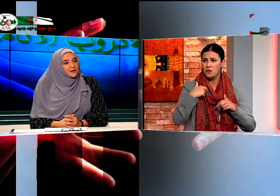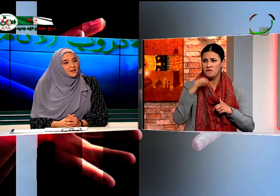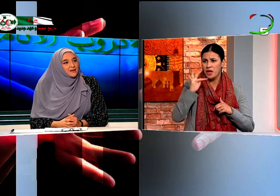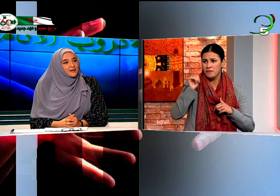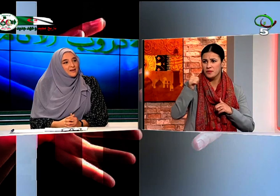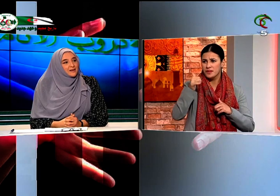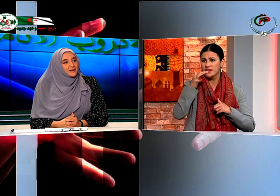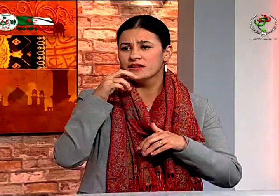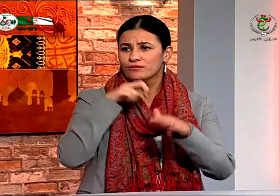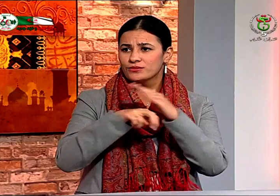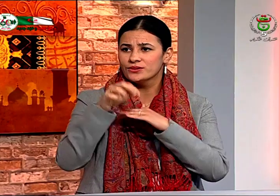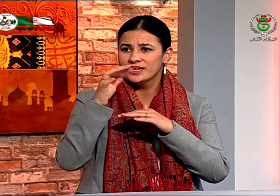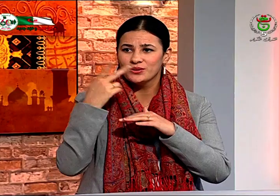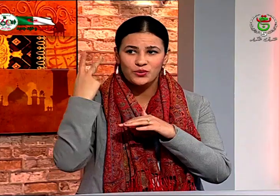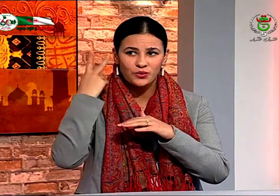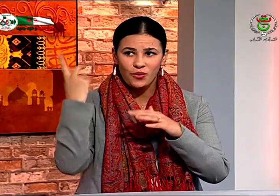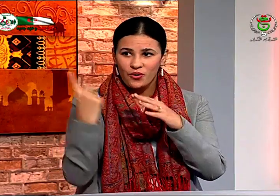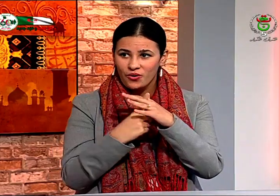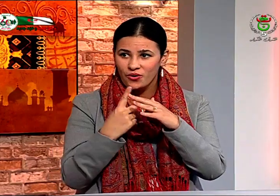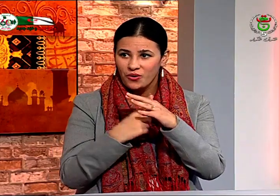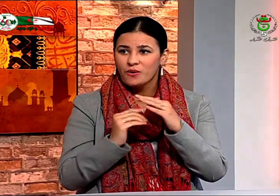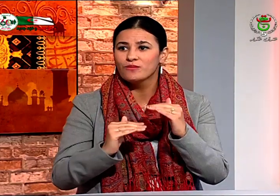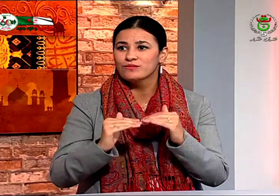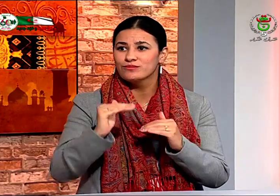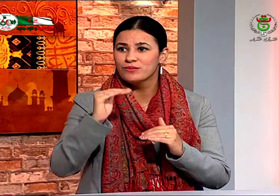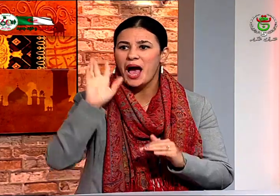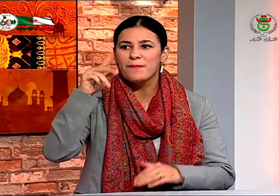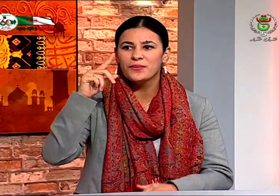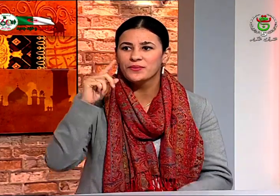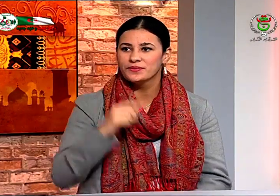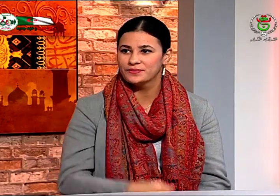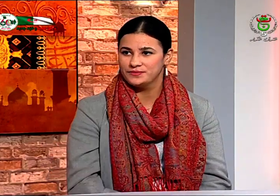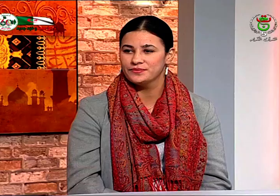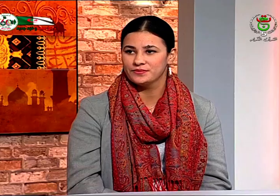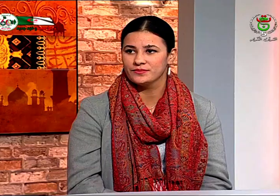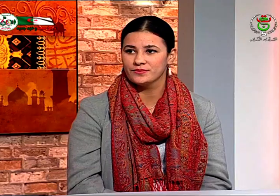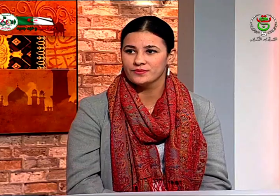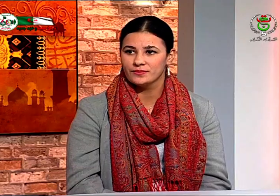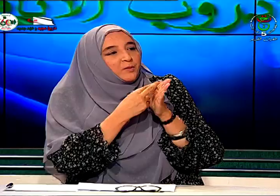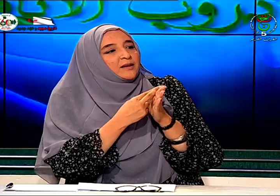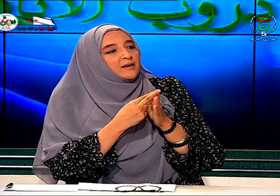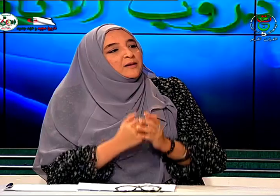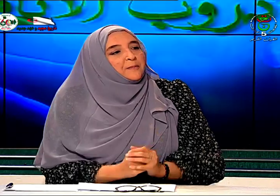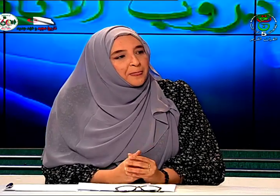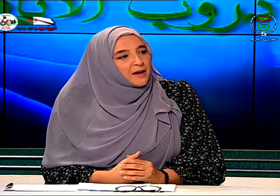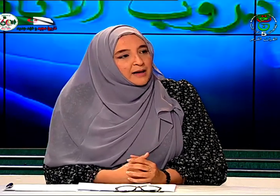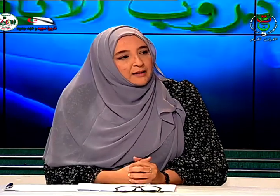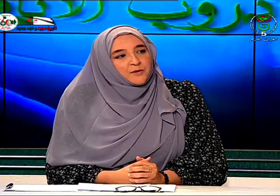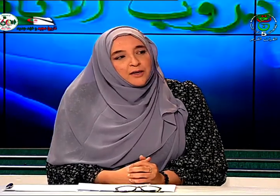آه آه آه آه آه آه كان دائما عفوا عفوا أعتدر ممكن فيما يخص